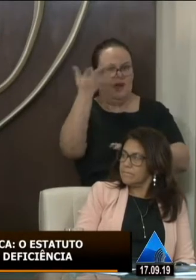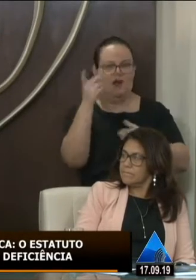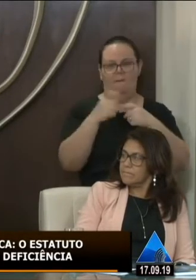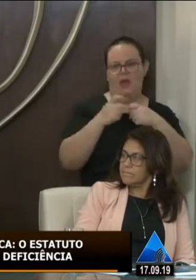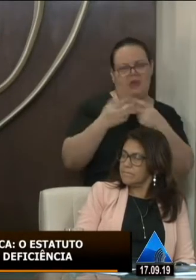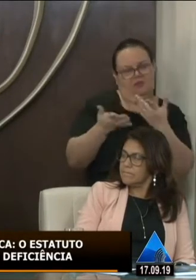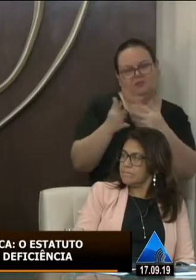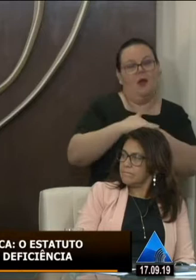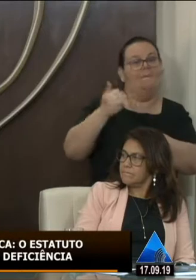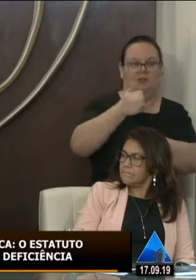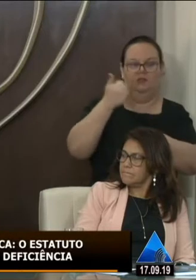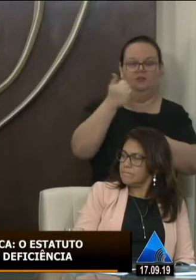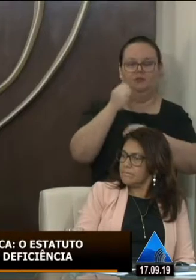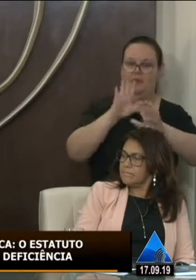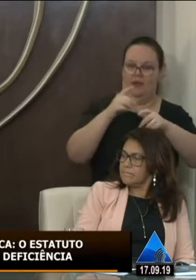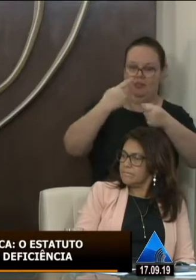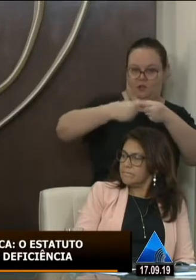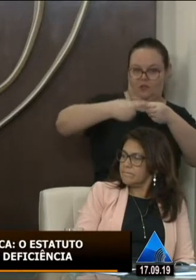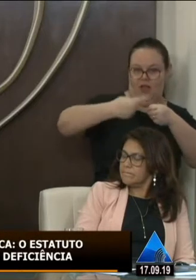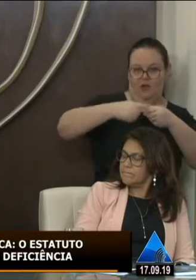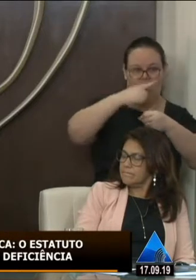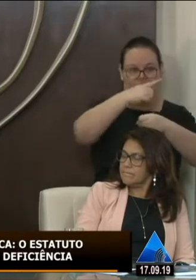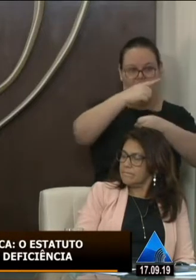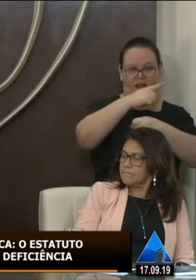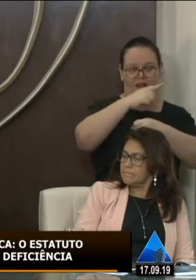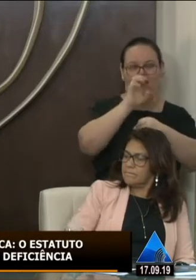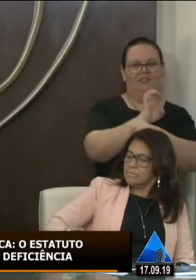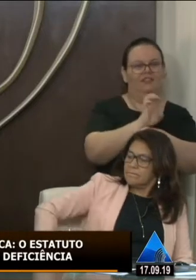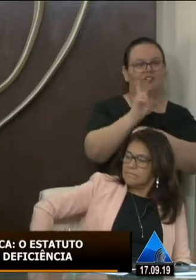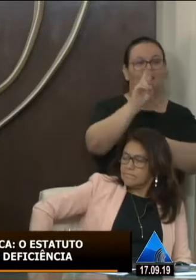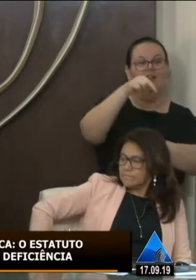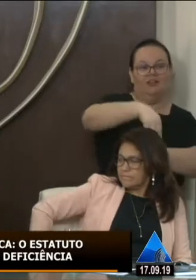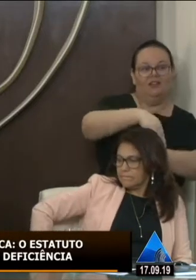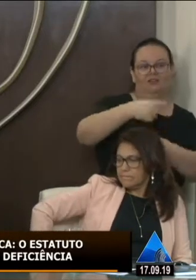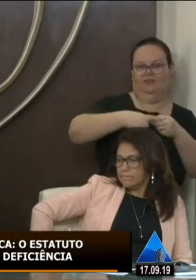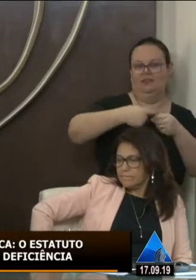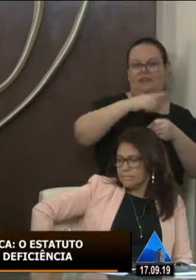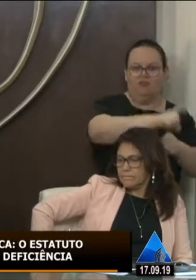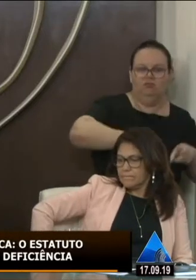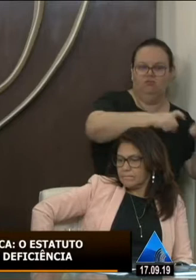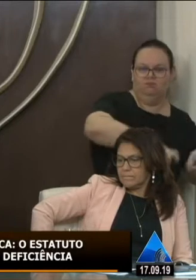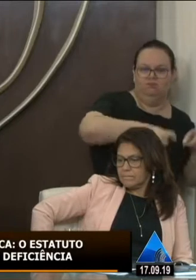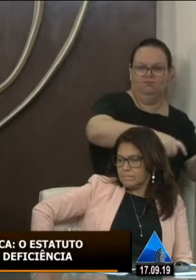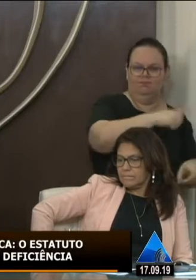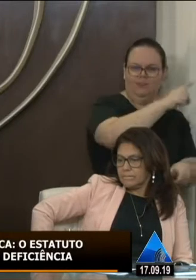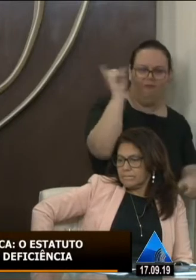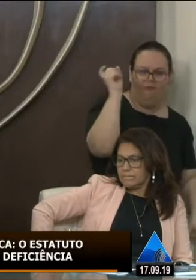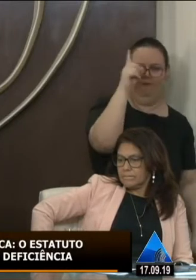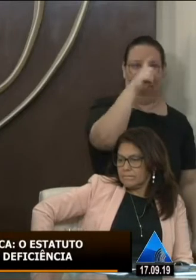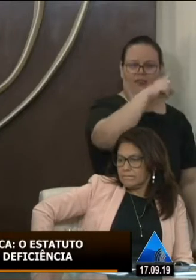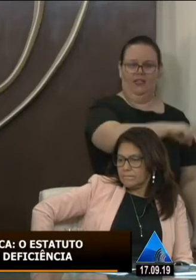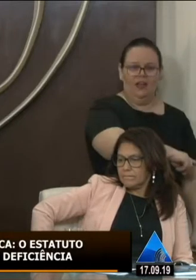mas no interior do estado do Rio Grande do Norte na zona rural nas zonas periféricas